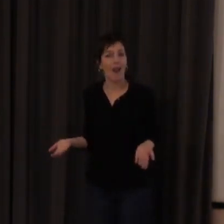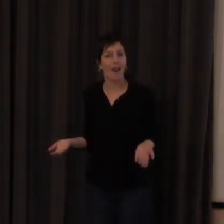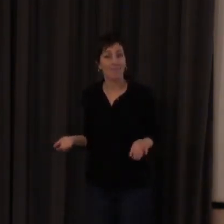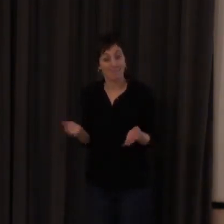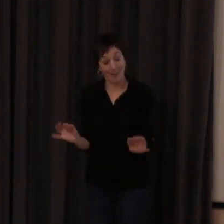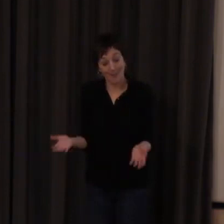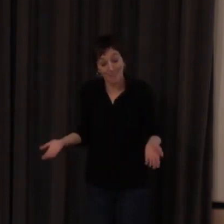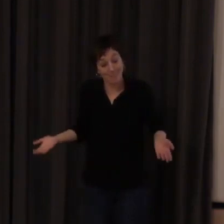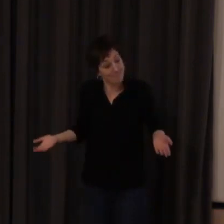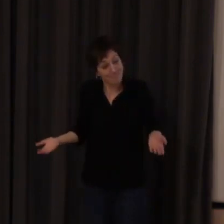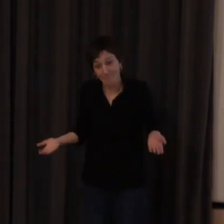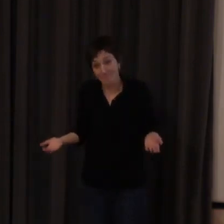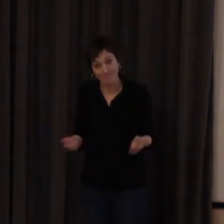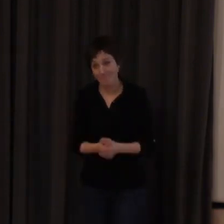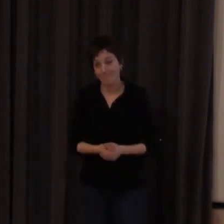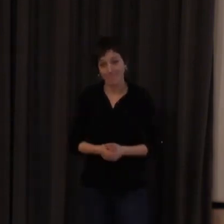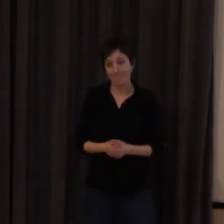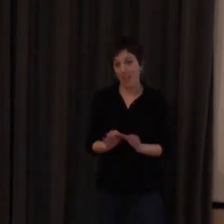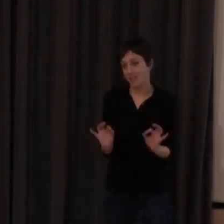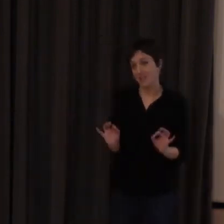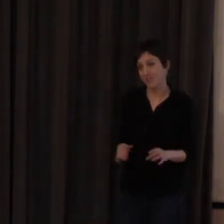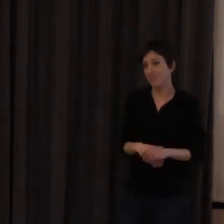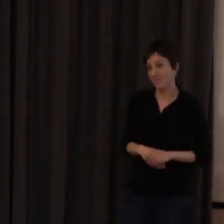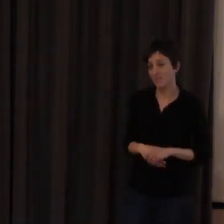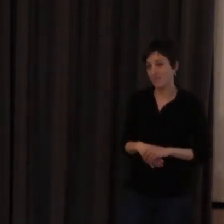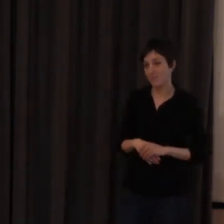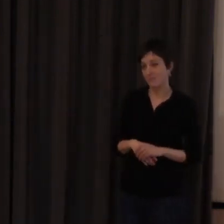en español eso es es así